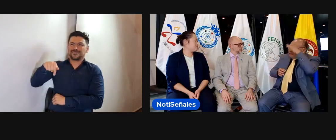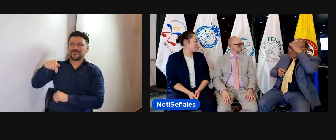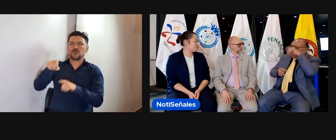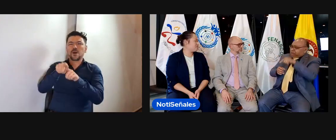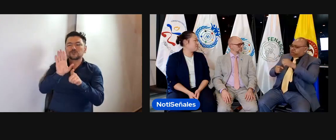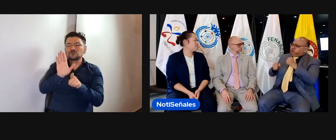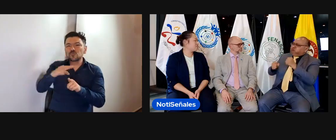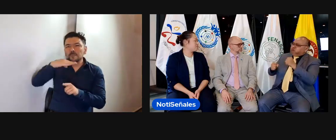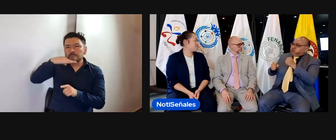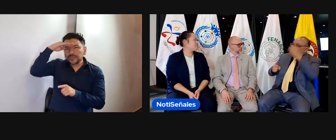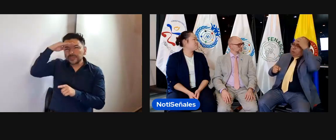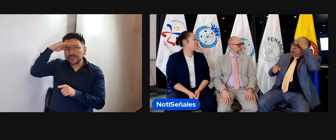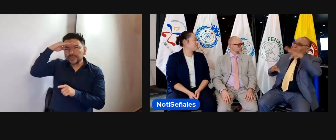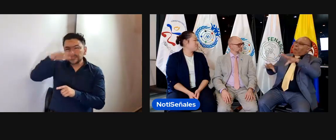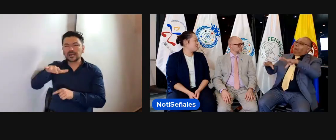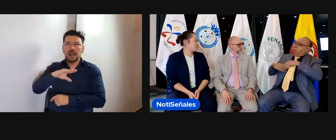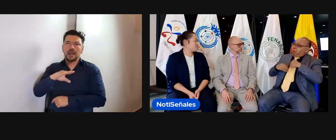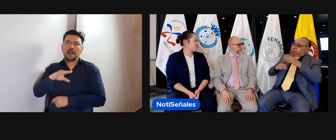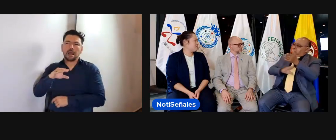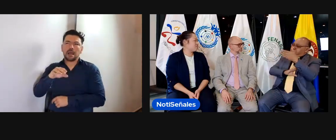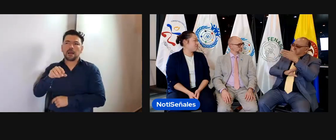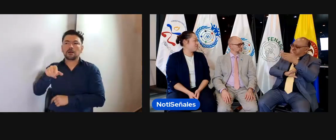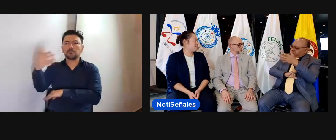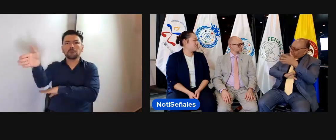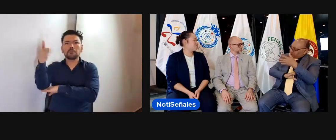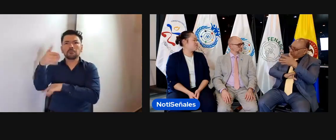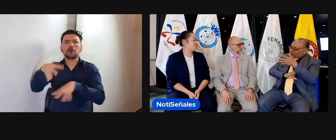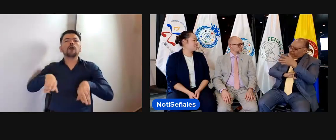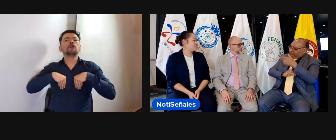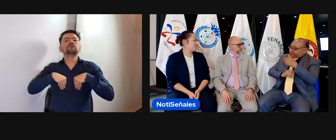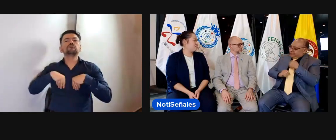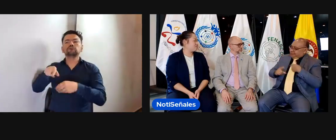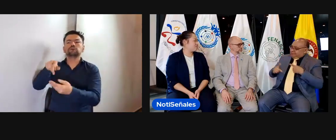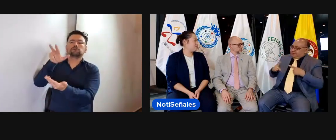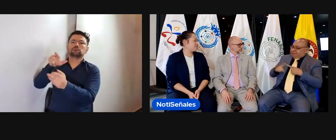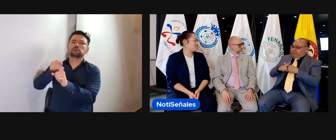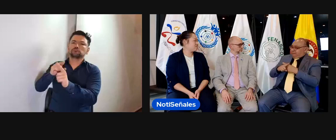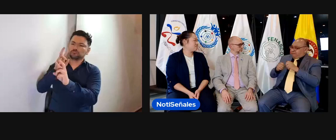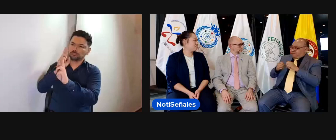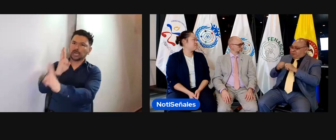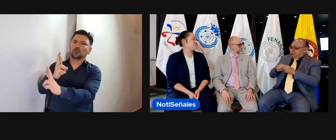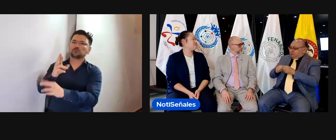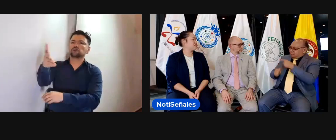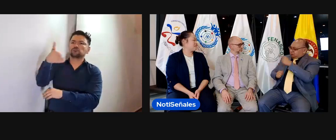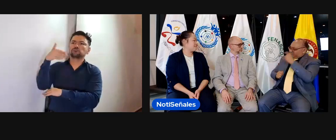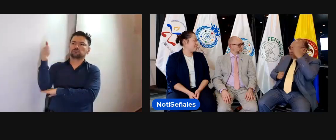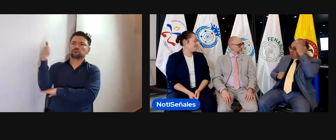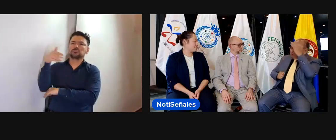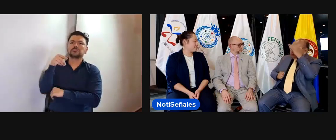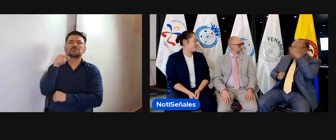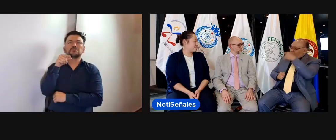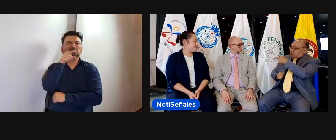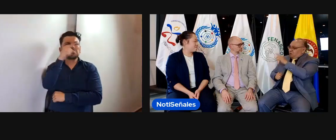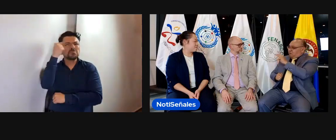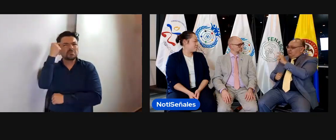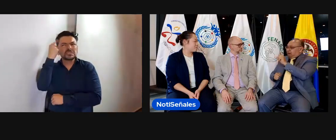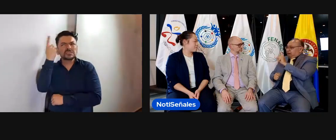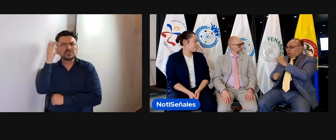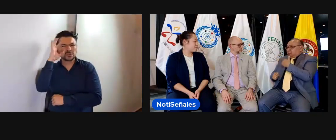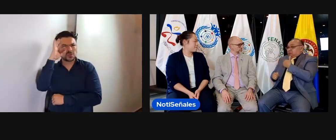pero si de pronto lo hace más bien desde una ciudad como Medellín, por ejemplo, no se le daría la representación colombiana, sino la representación a nivel ciudad